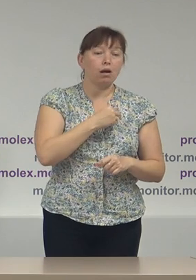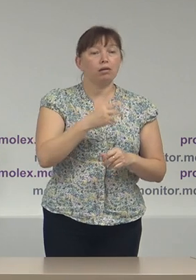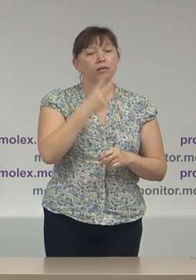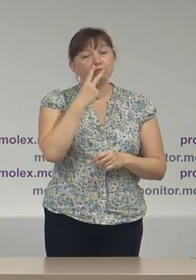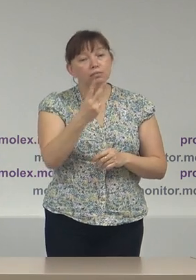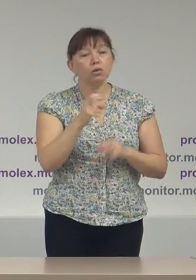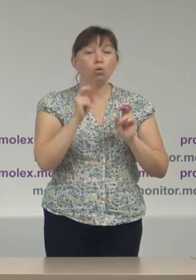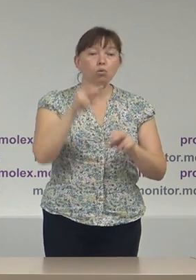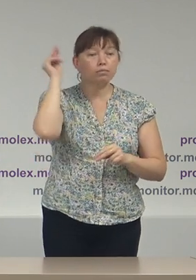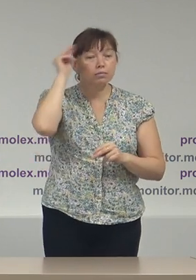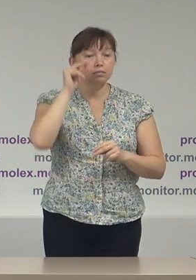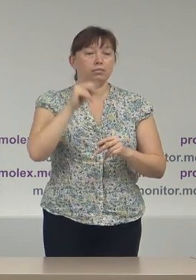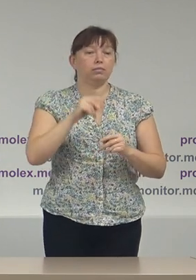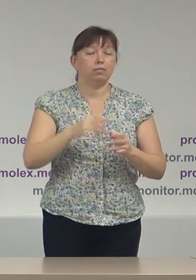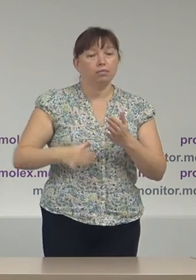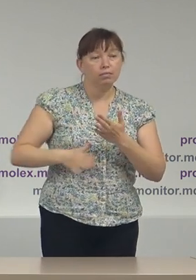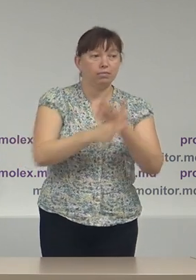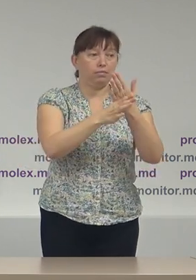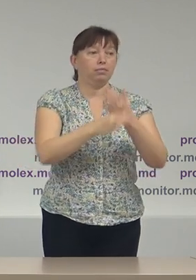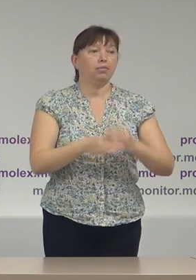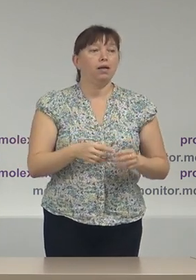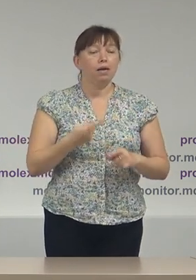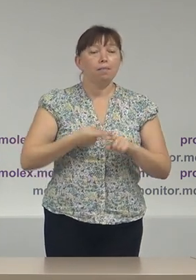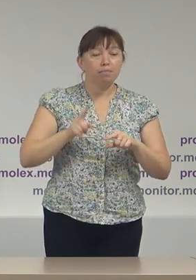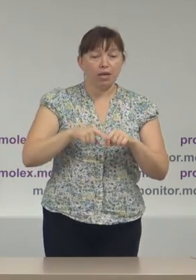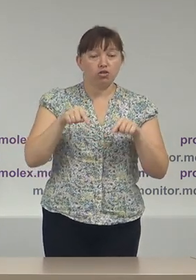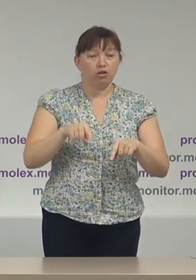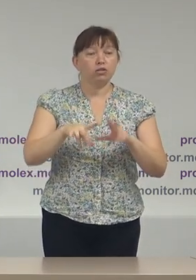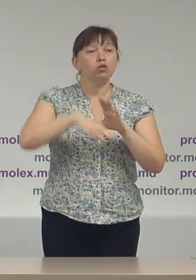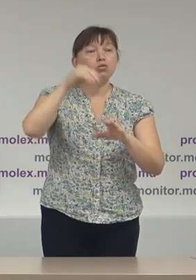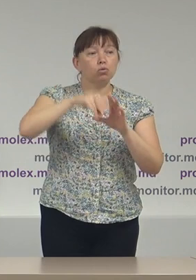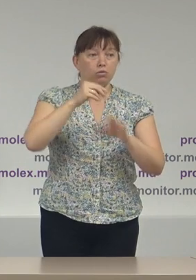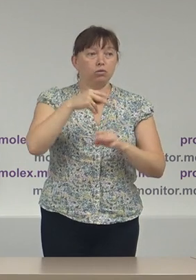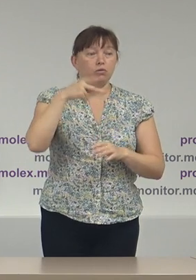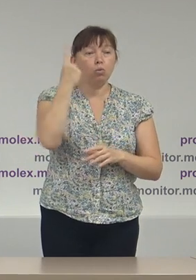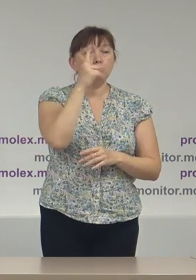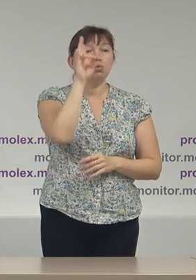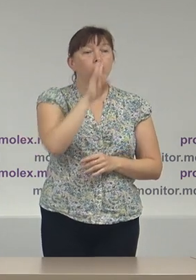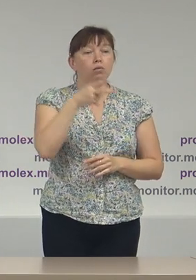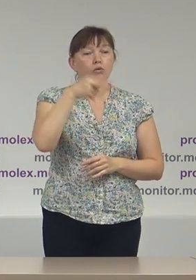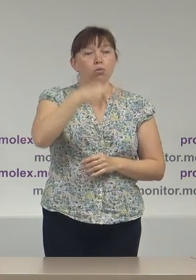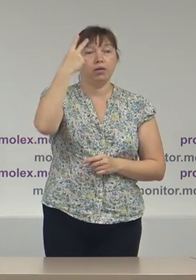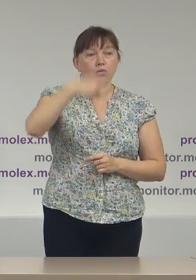procesului electoral, pentru scurtinul prezidențial din 1 noiembrie 2020.